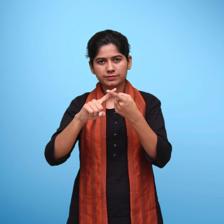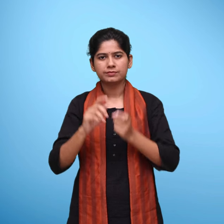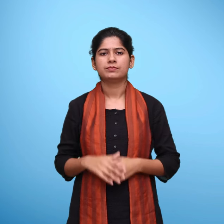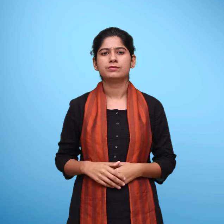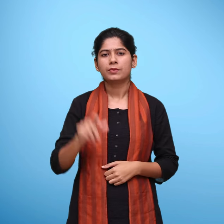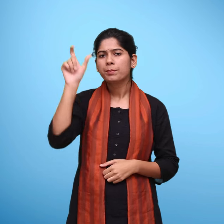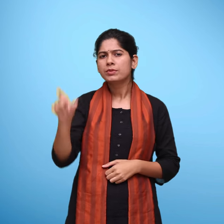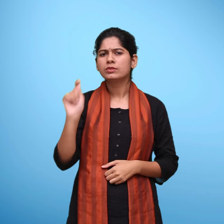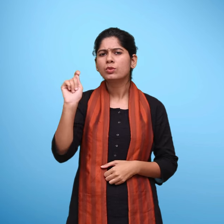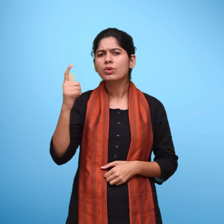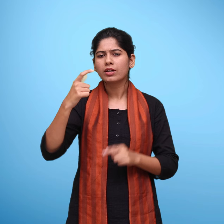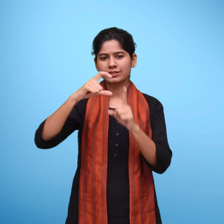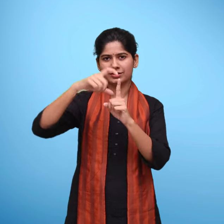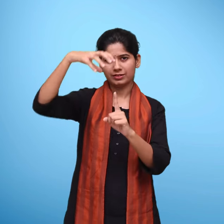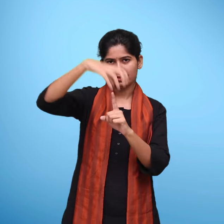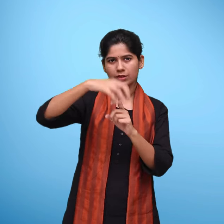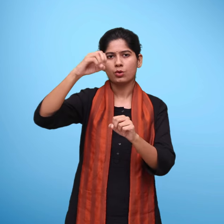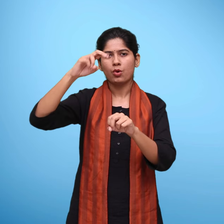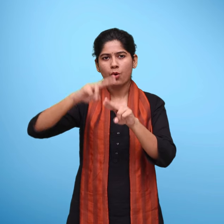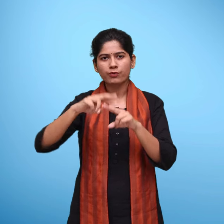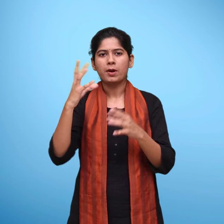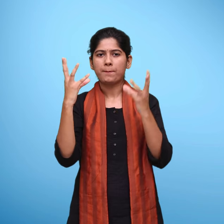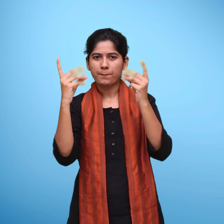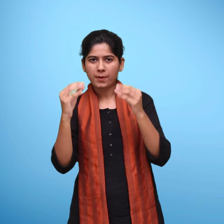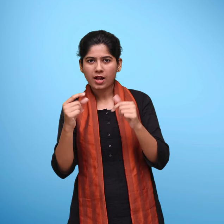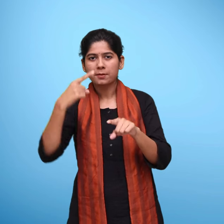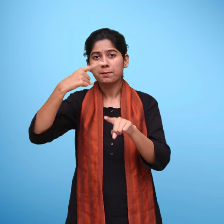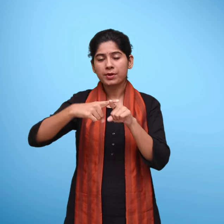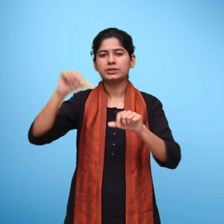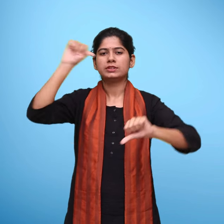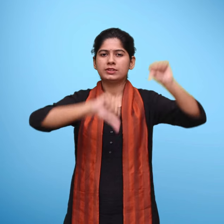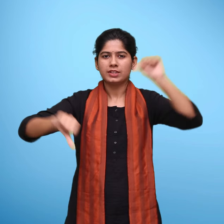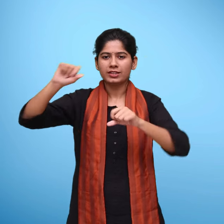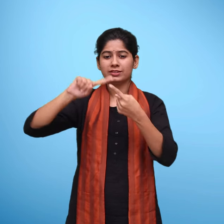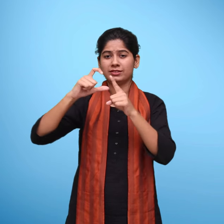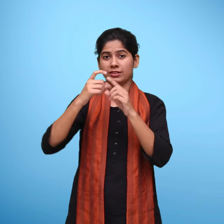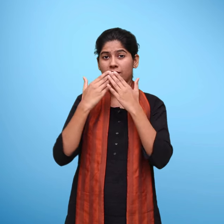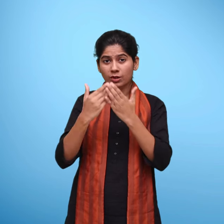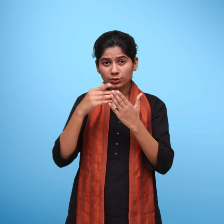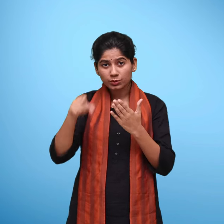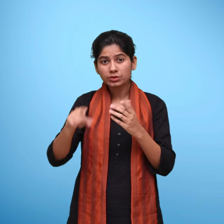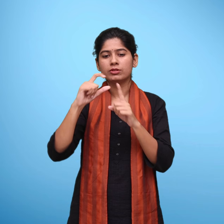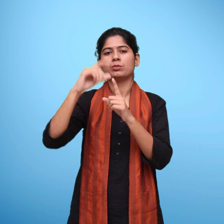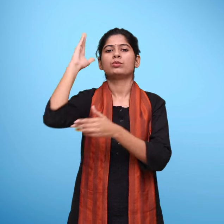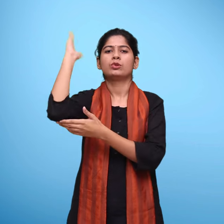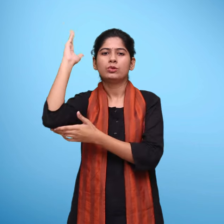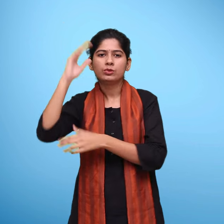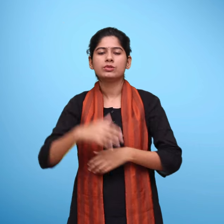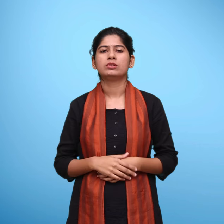आचार गणित एवं विज्यान शिक्षा विभाग राश्रिय शैक्षिक अनुसंधान और